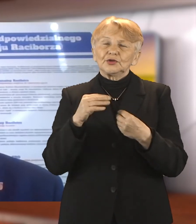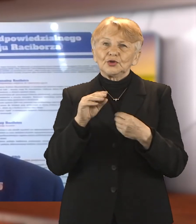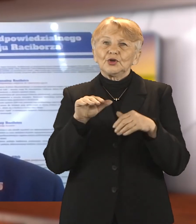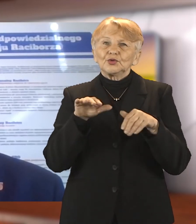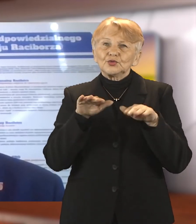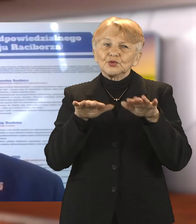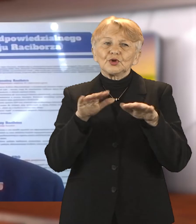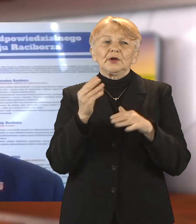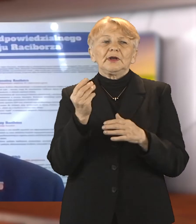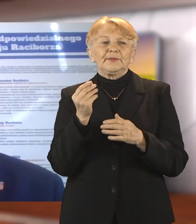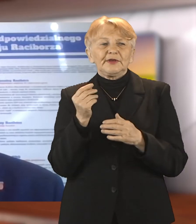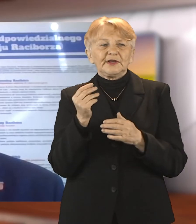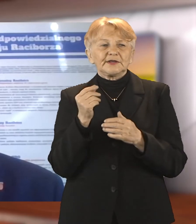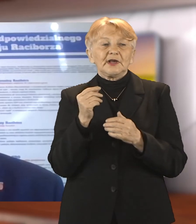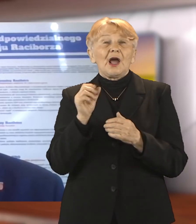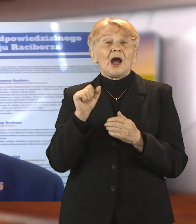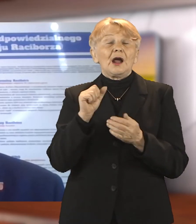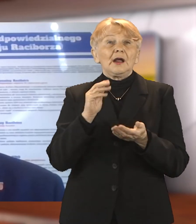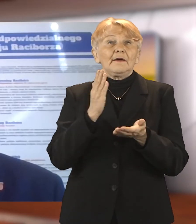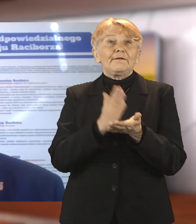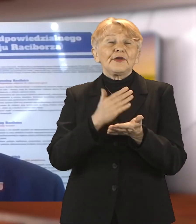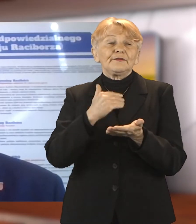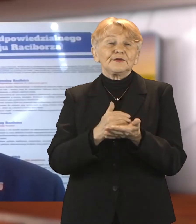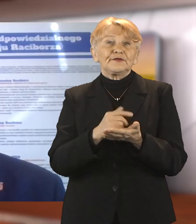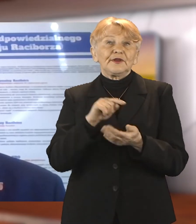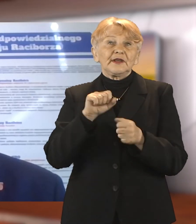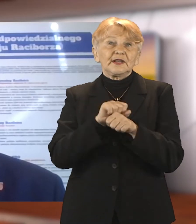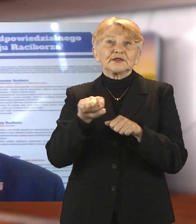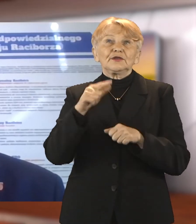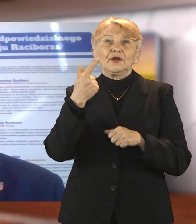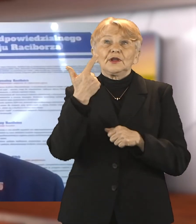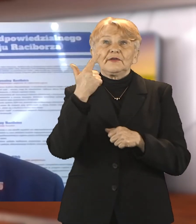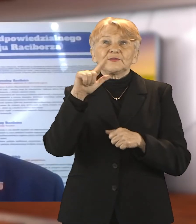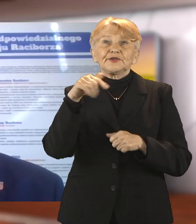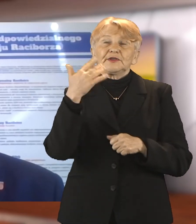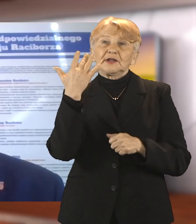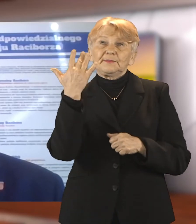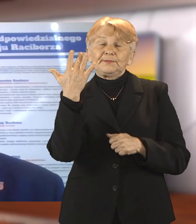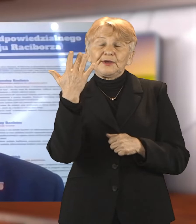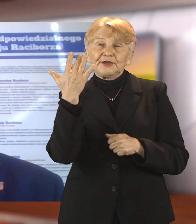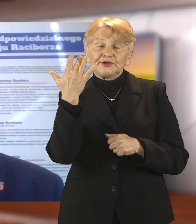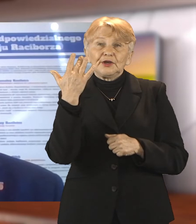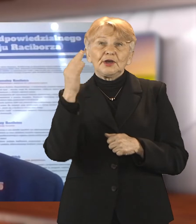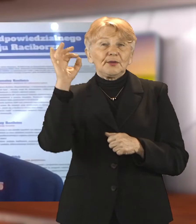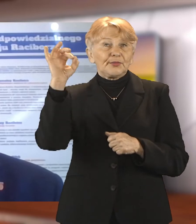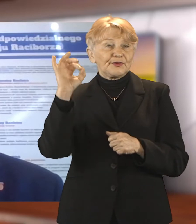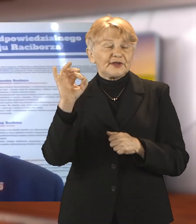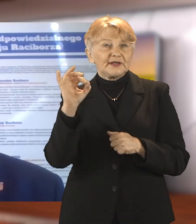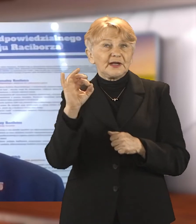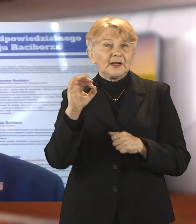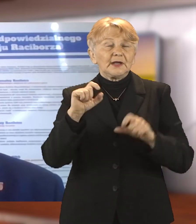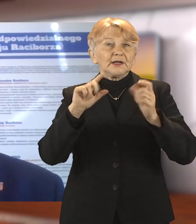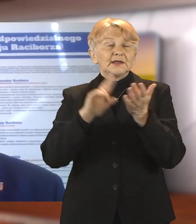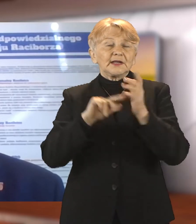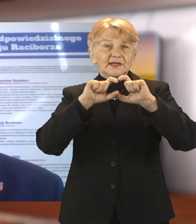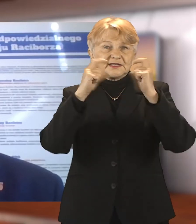jest to 2,5%, czyli 1,40 środków